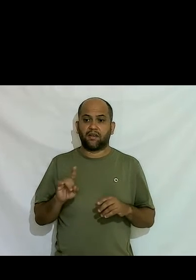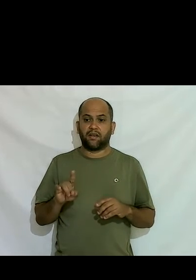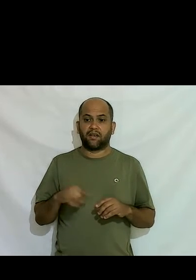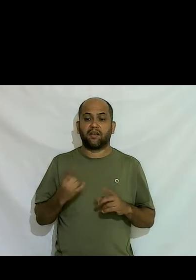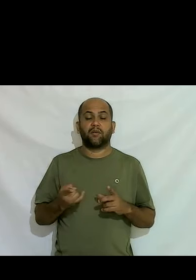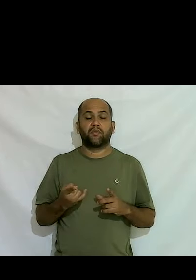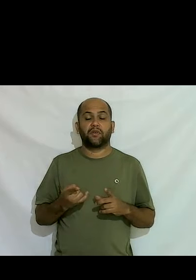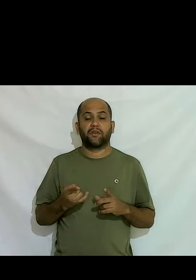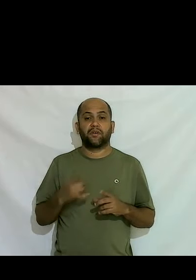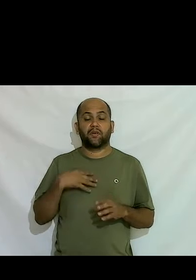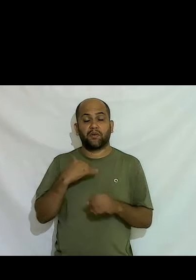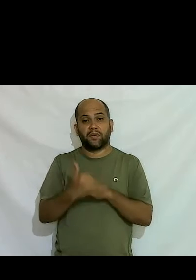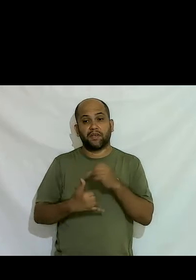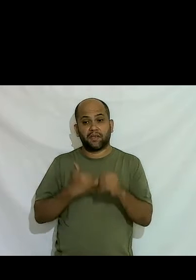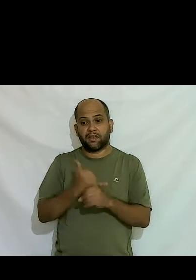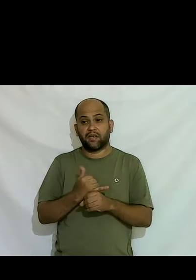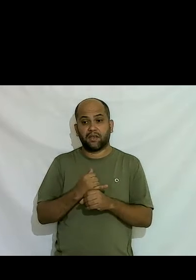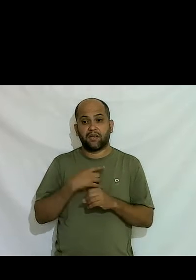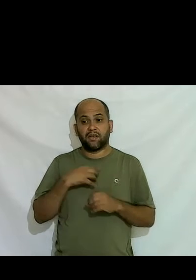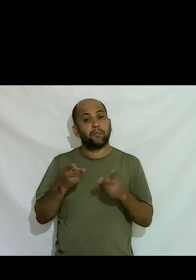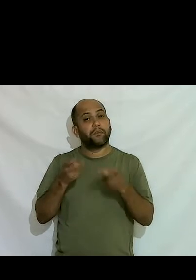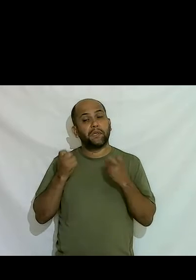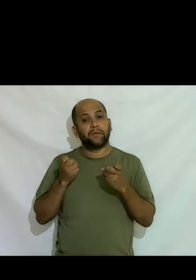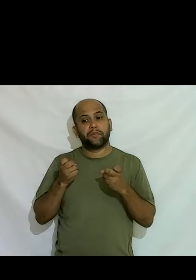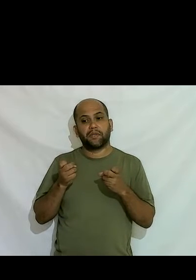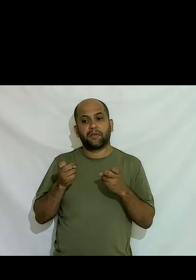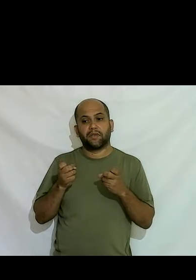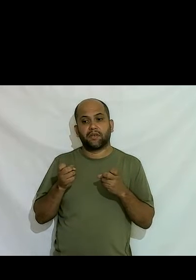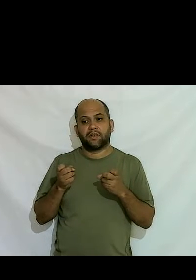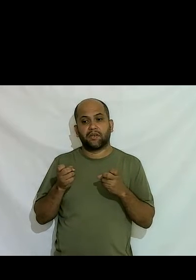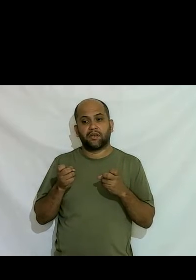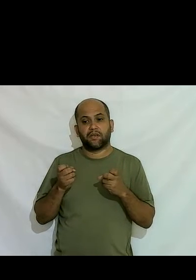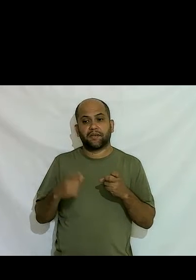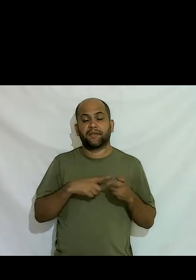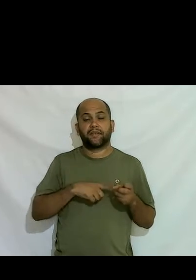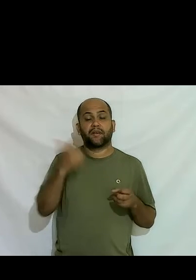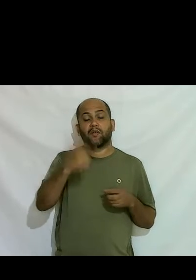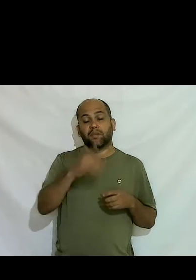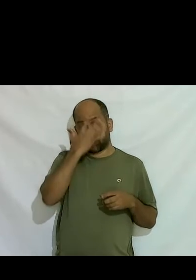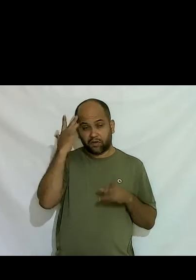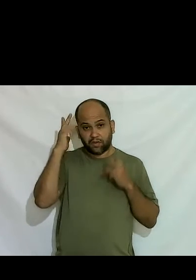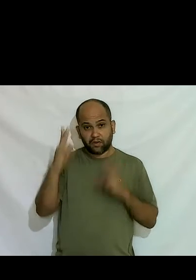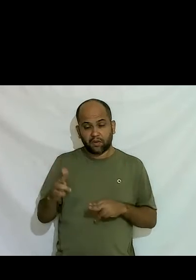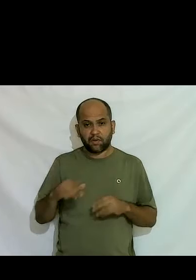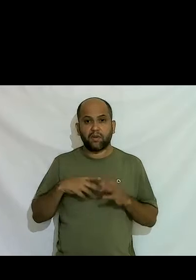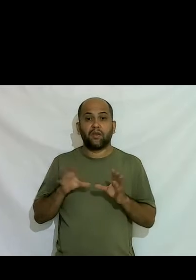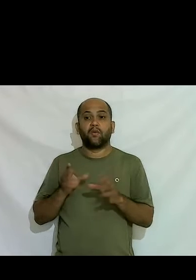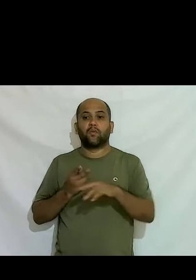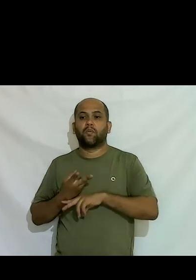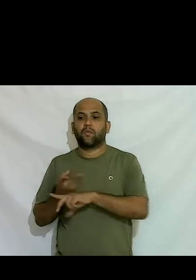com a internet eu comecei a perceber que que existiam outras pessoas como eu comecei a andar com grupos de